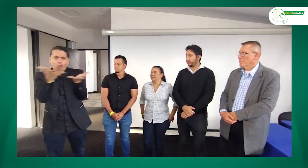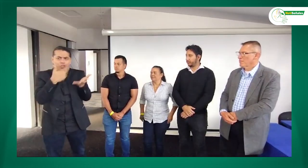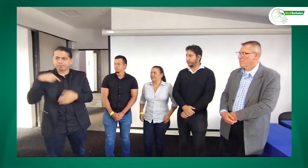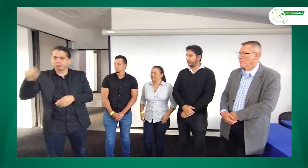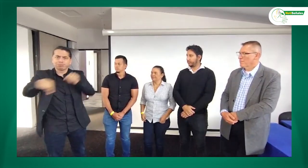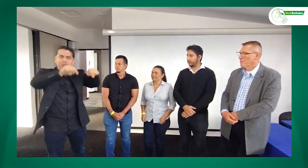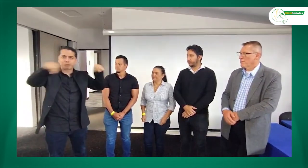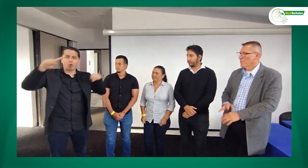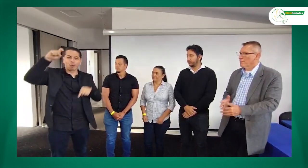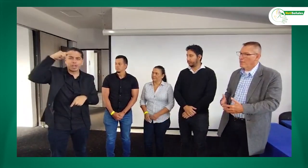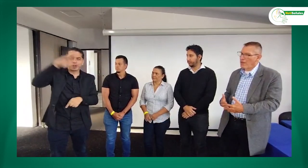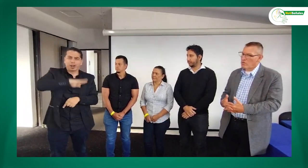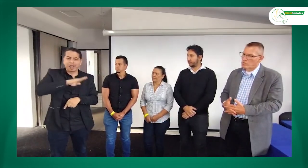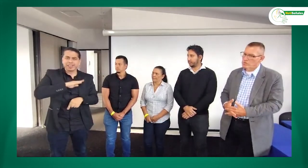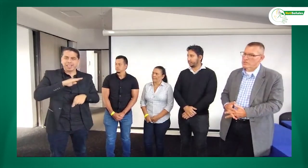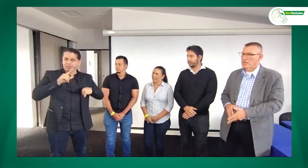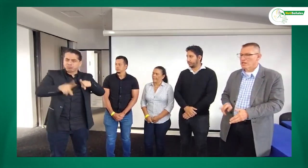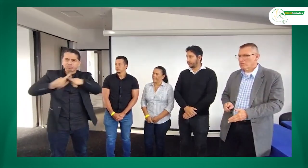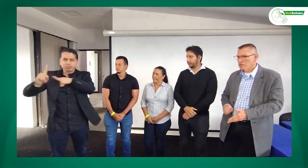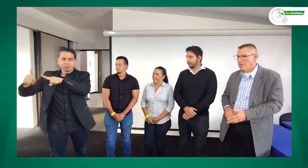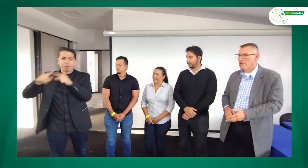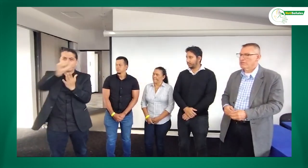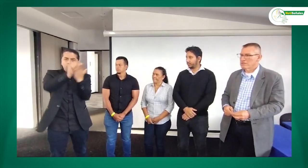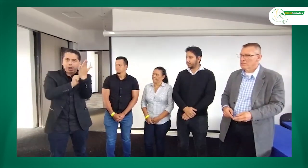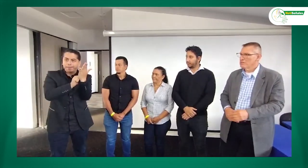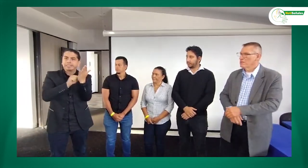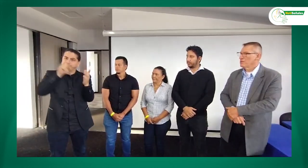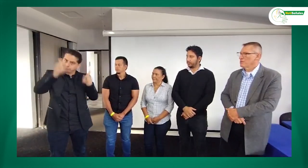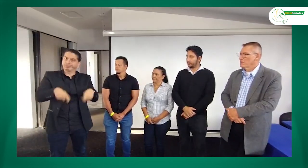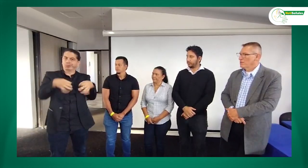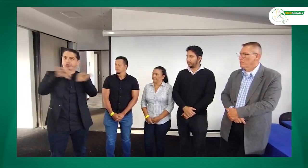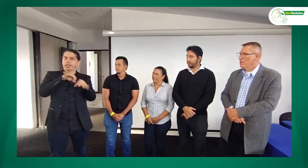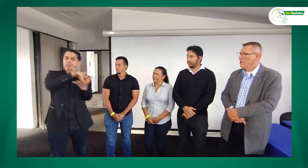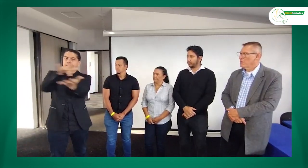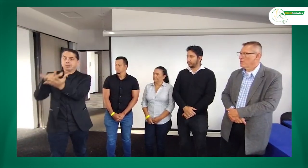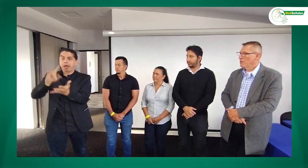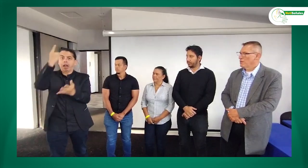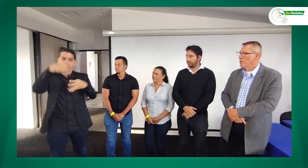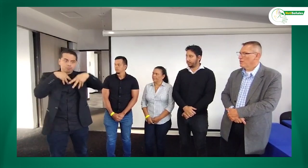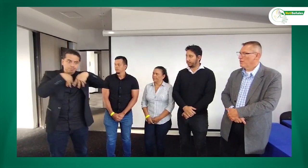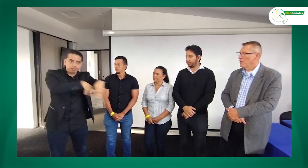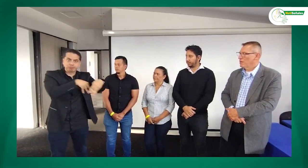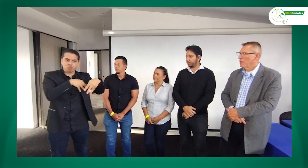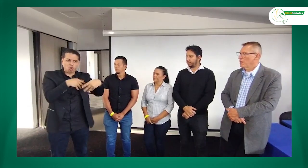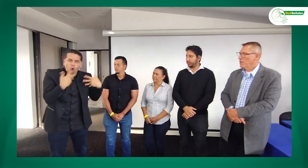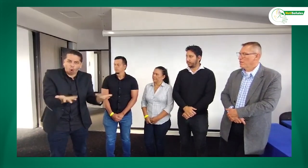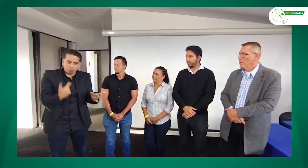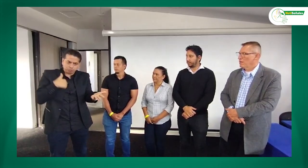alcaldías y demás, programas también. Por eso la importancia de participar, movilizarse, cómo hacerlo de manera adecuada para recibir